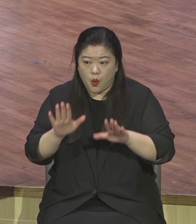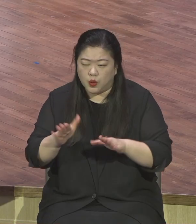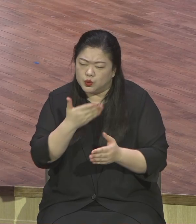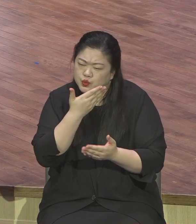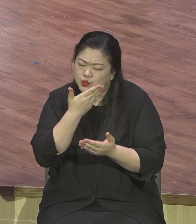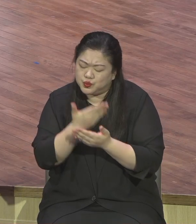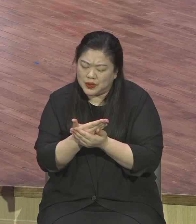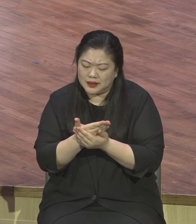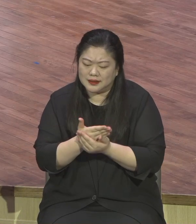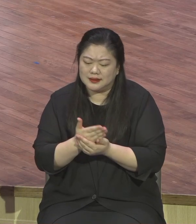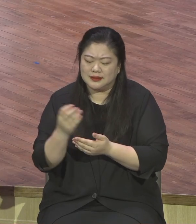되기를 바랍니다.